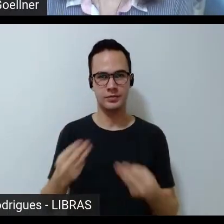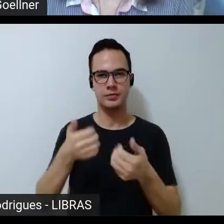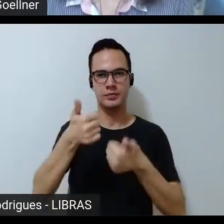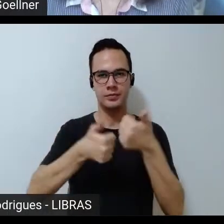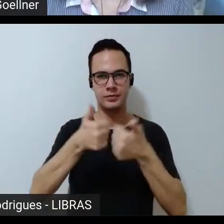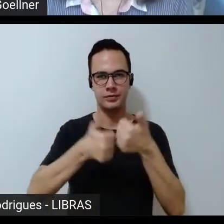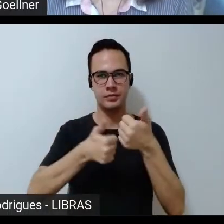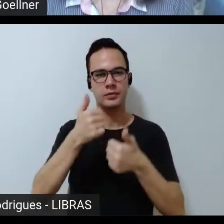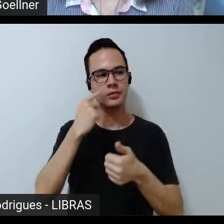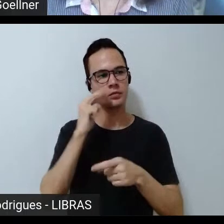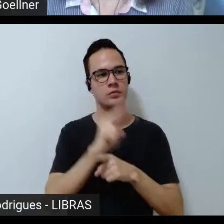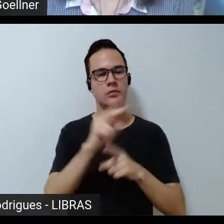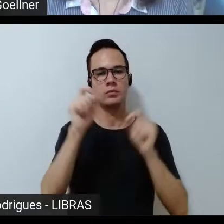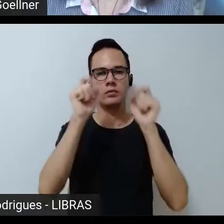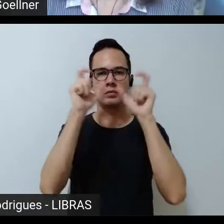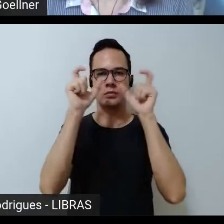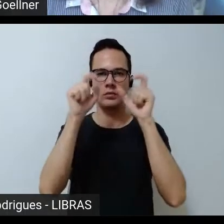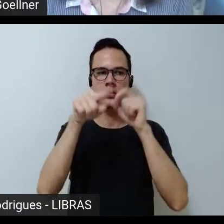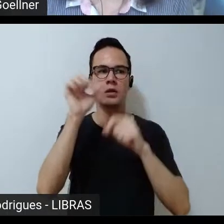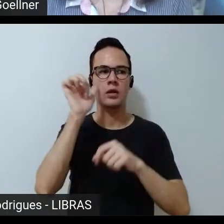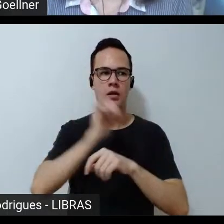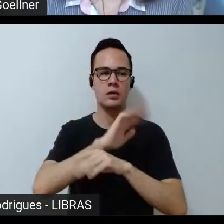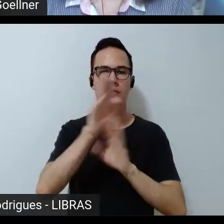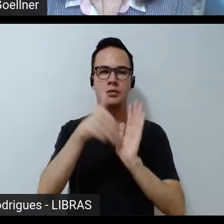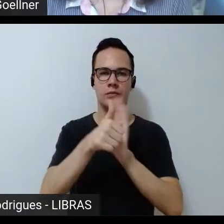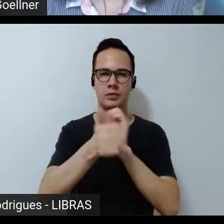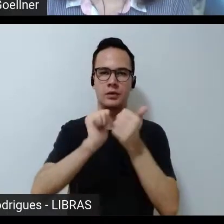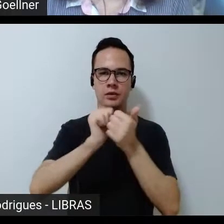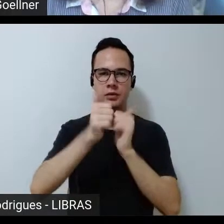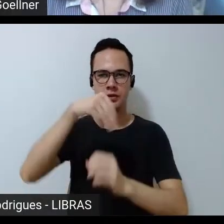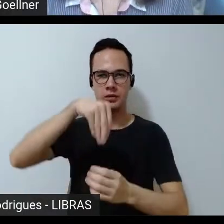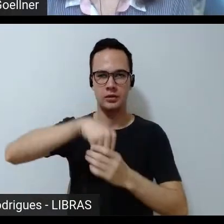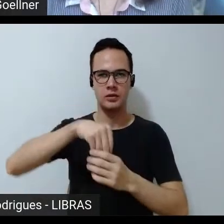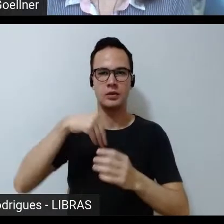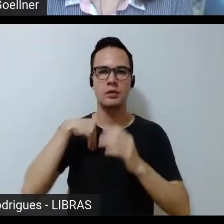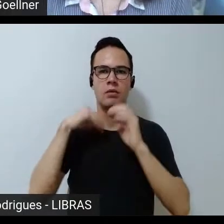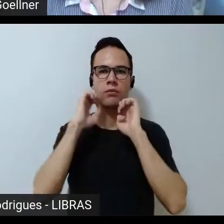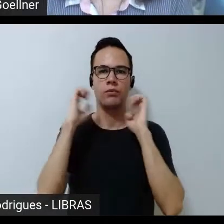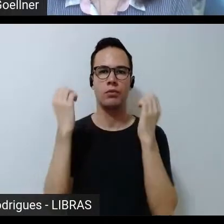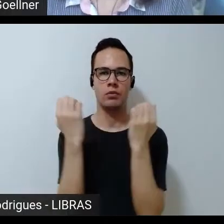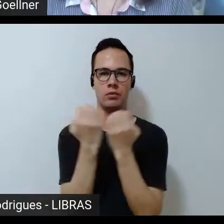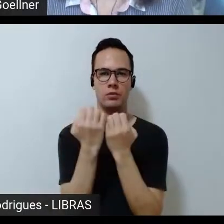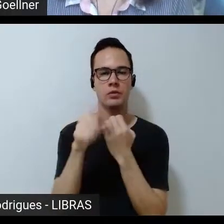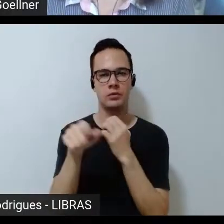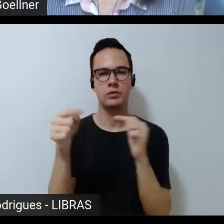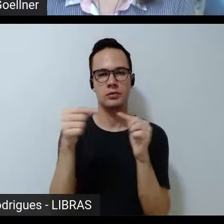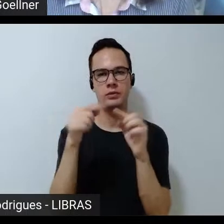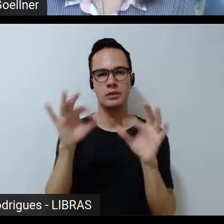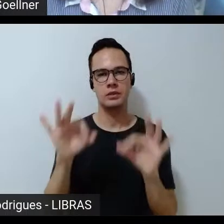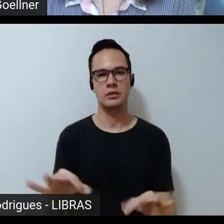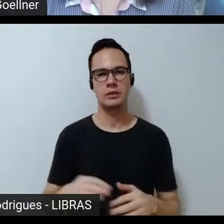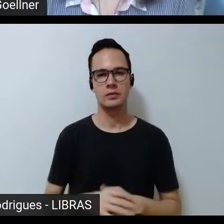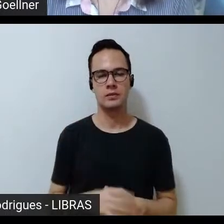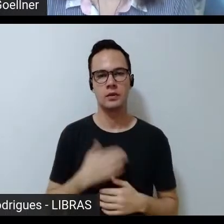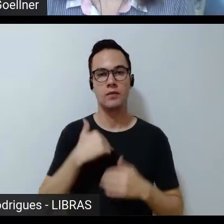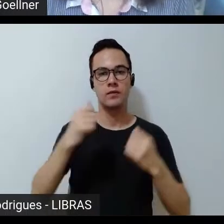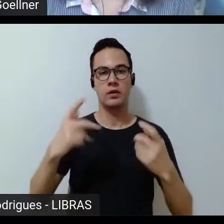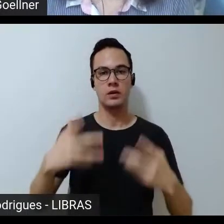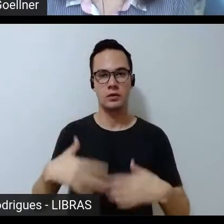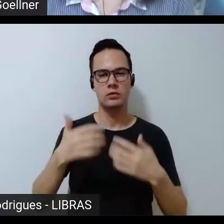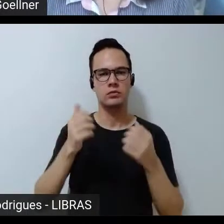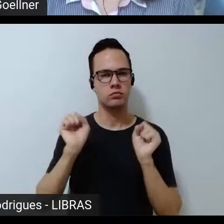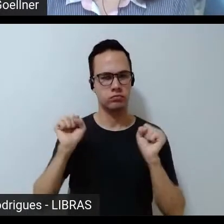olhar atento para a presença das mulheres no esporte esse evento é símbolo disso e dizer que a luta